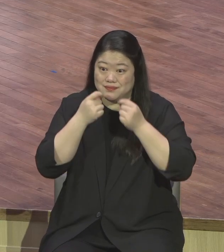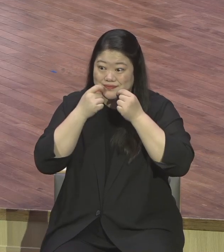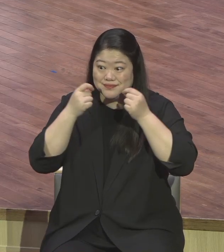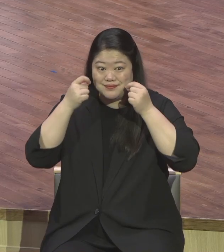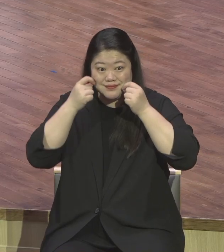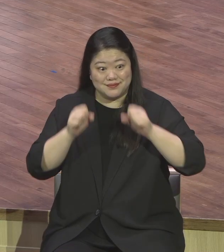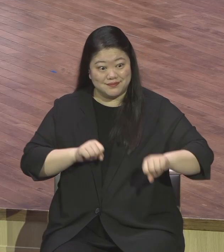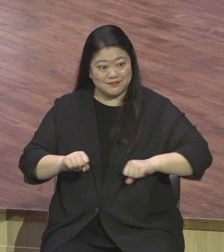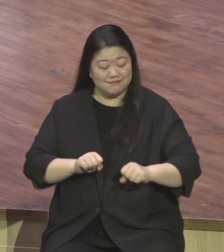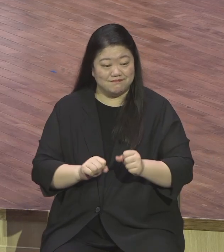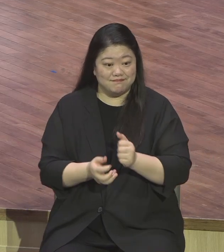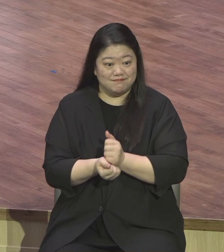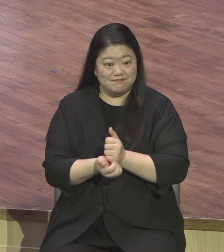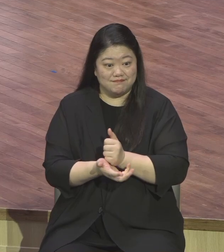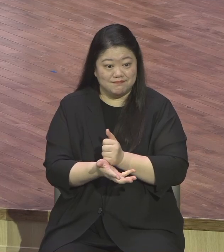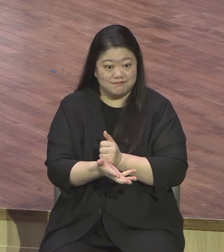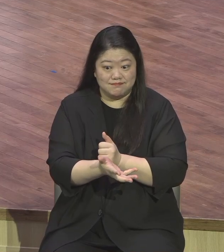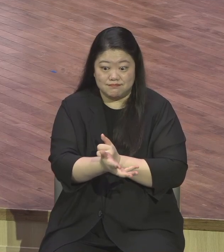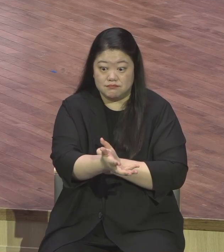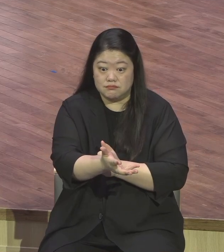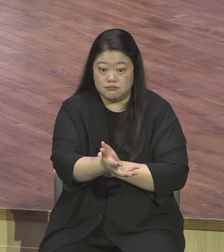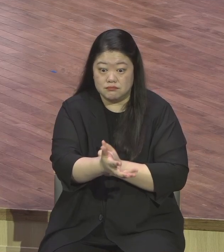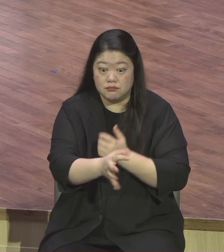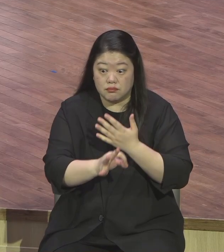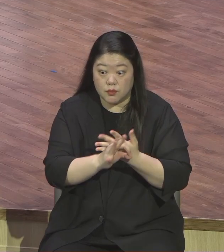그 힘이 내 속에 싹 들어오죠